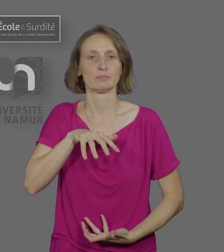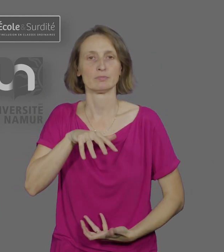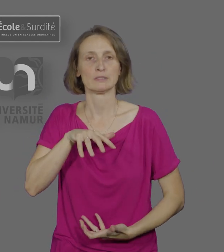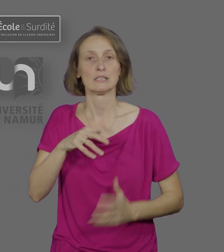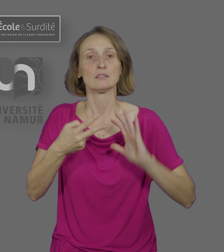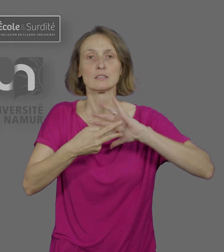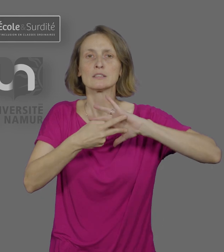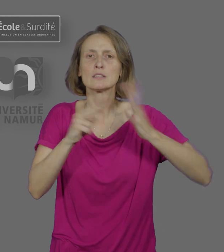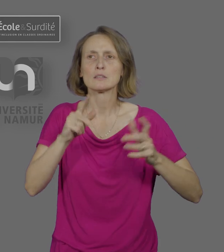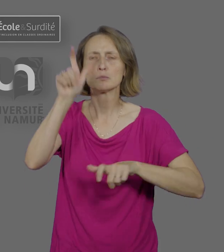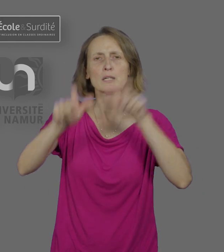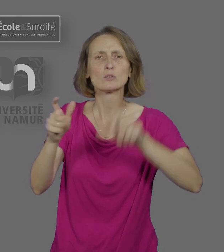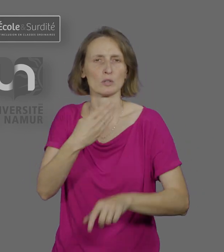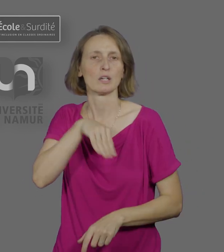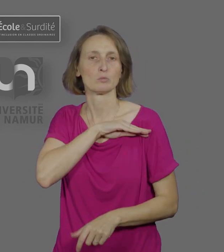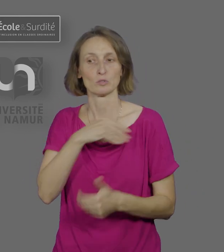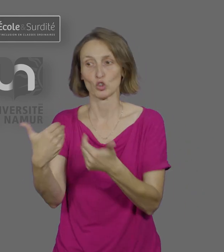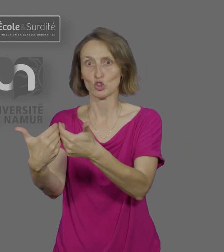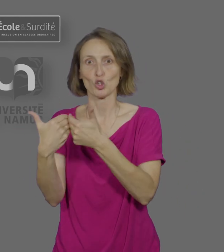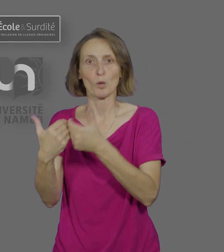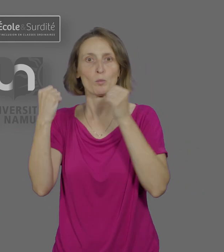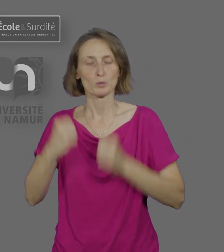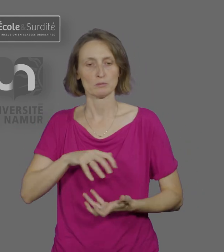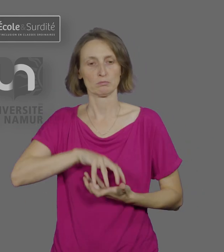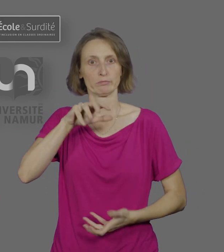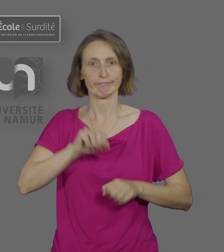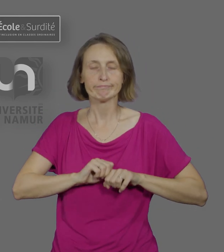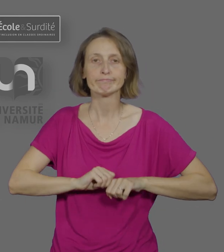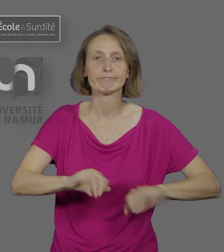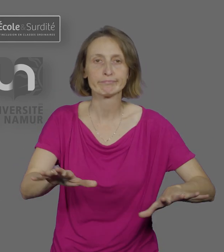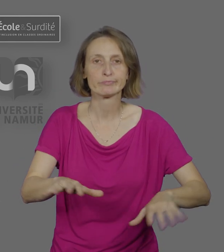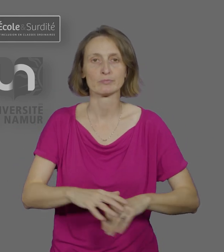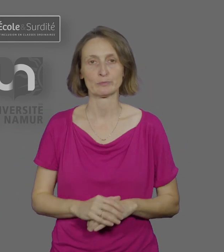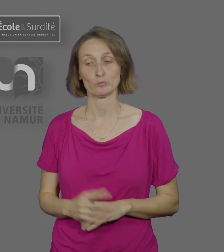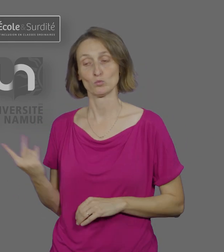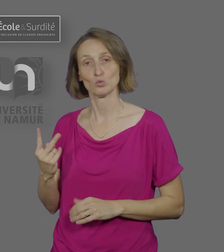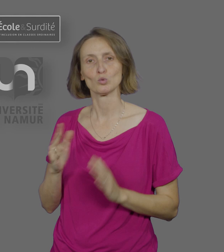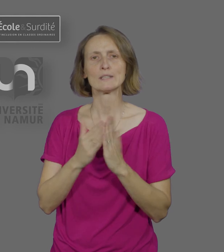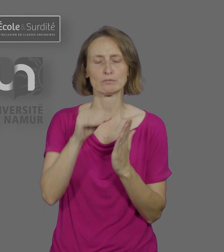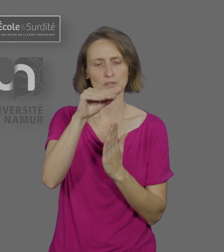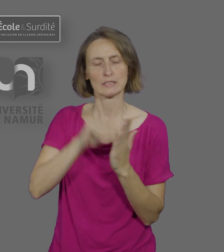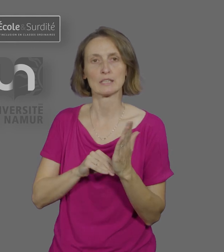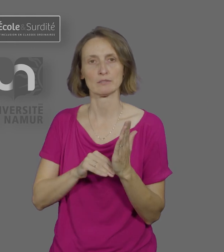qui vise aussi à transmettre l'expérience développée depuis près de 20 ans par l'équipe enseignante de ces classes.